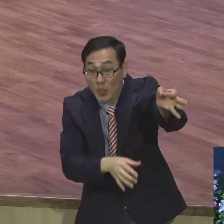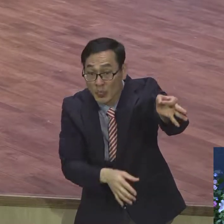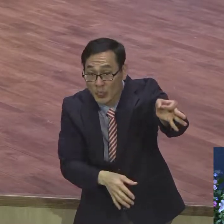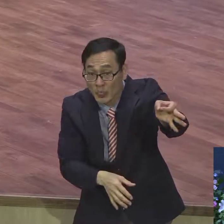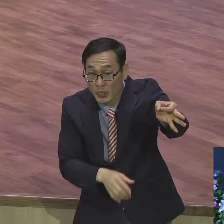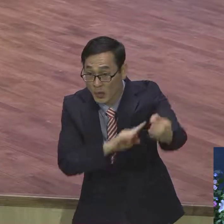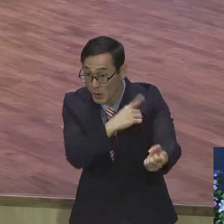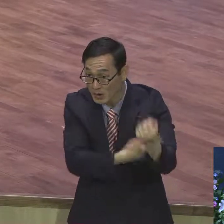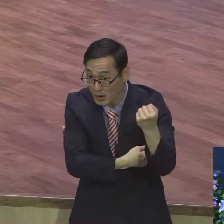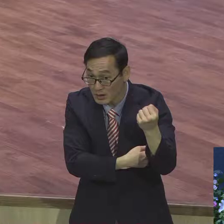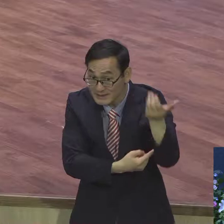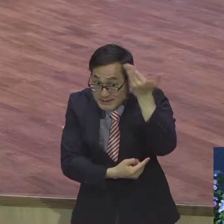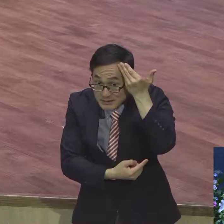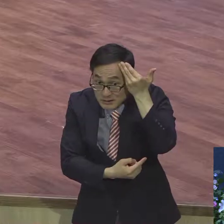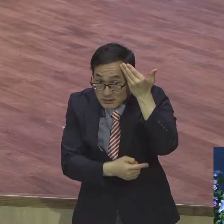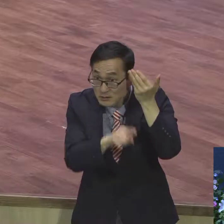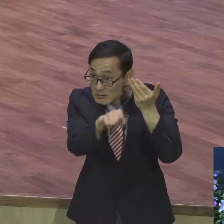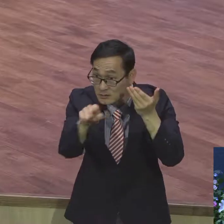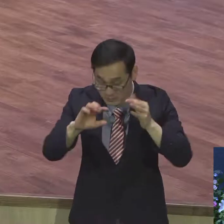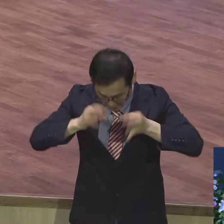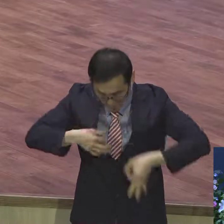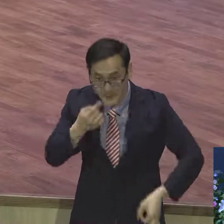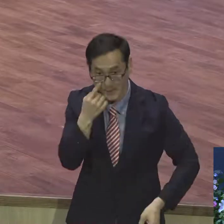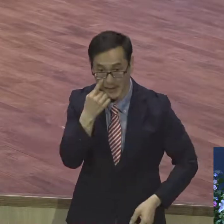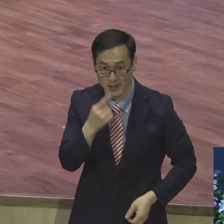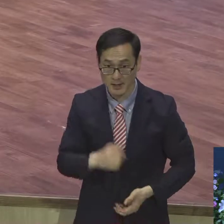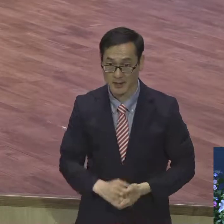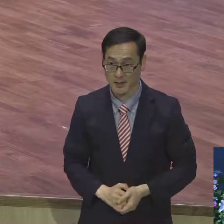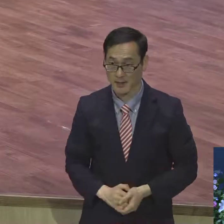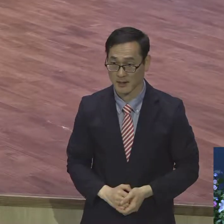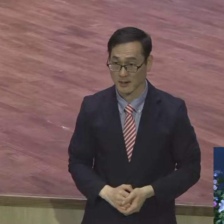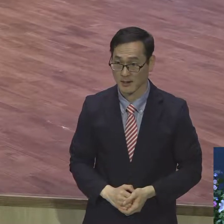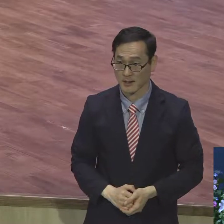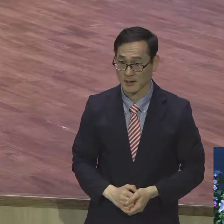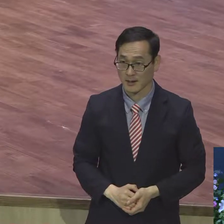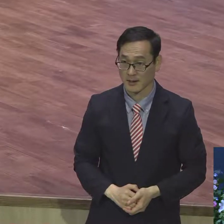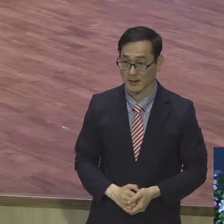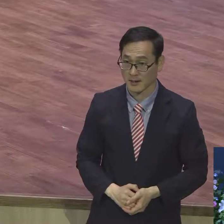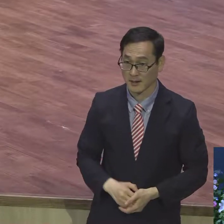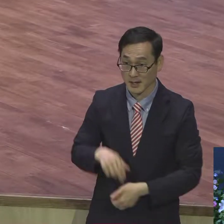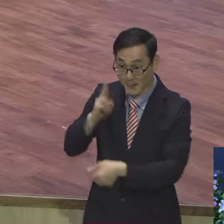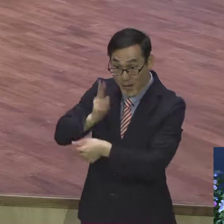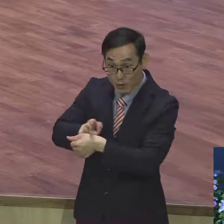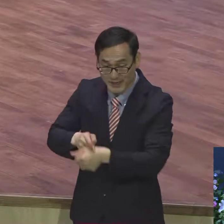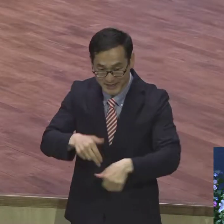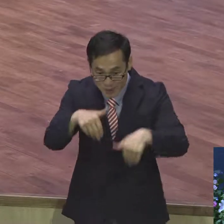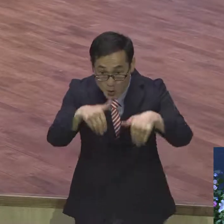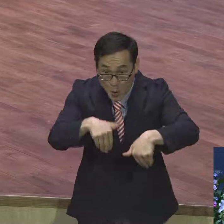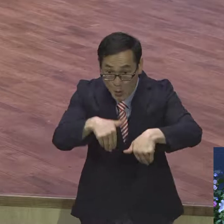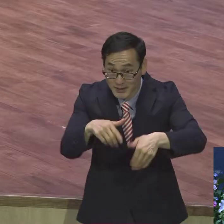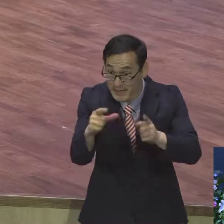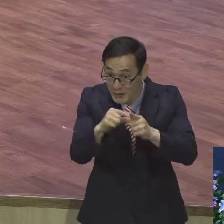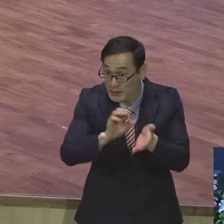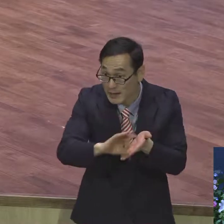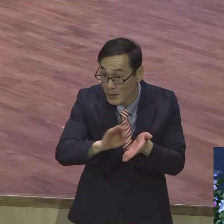바울은 종이라는 표현을 사용하는 것은 로마서의 1차